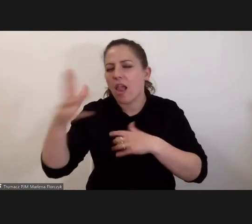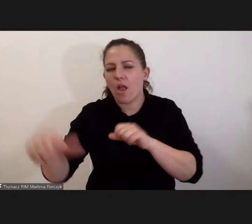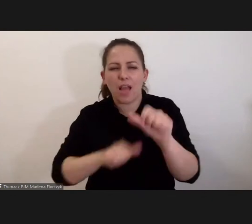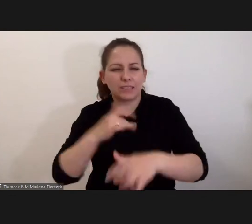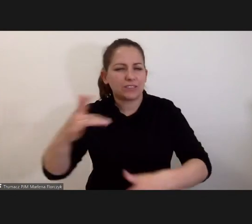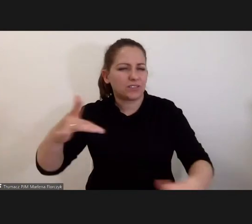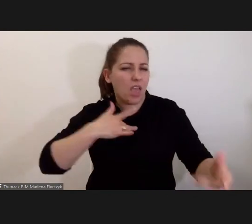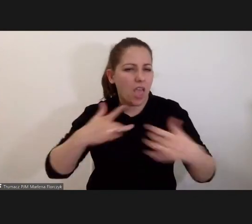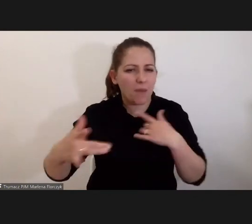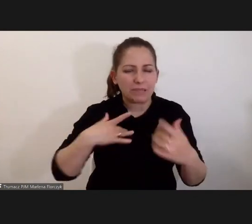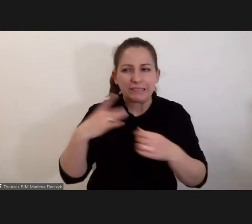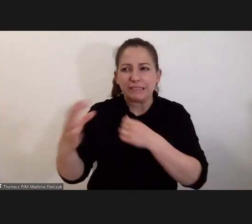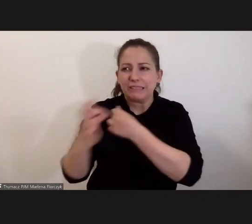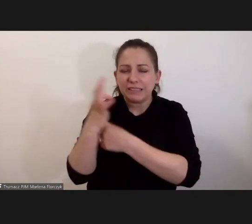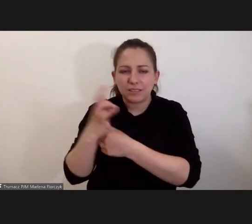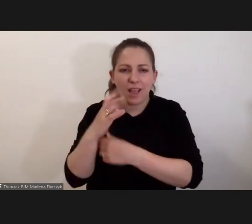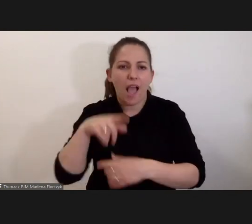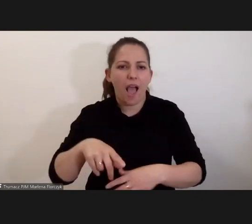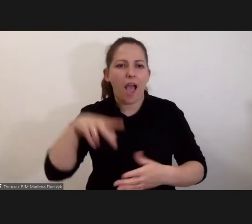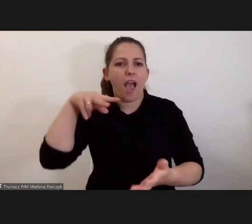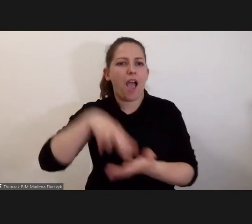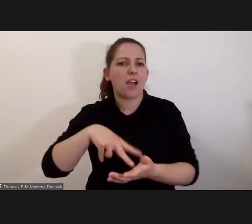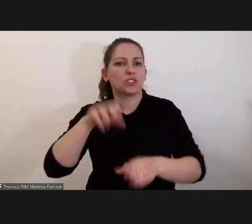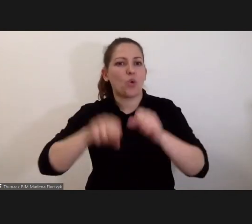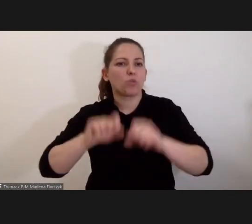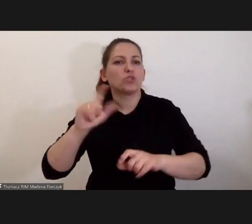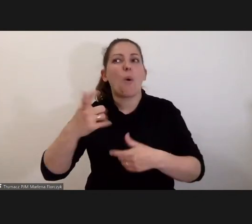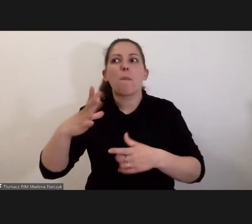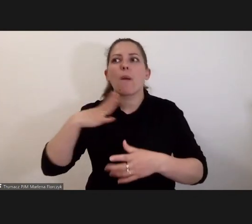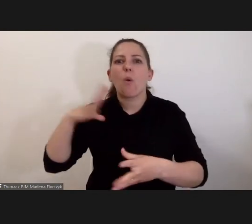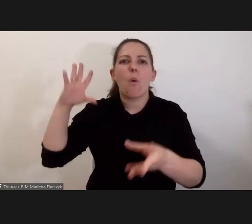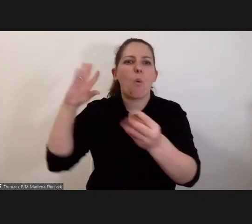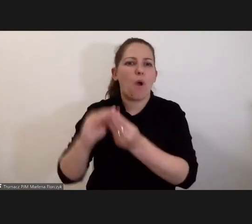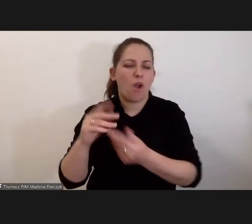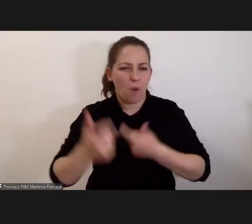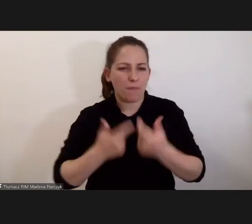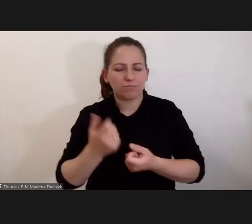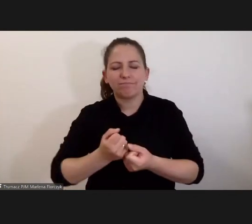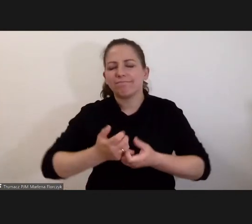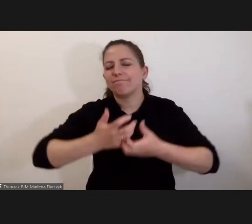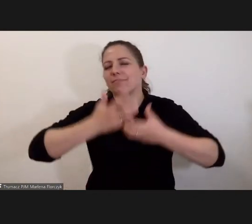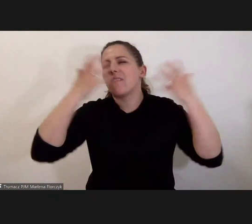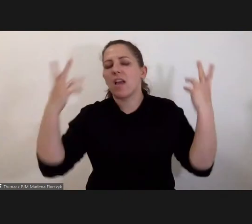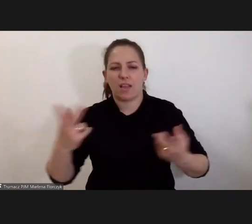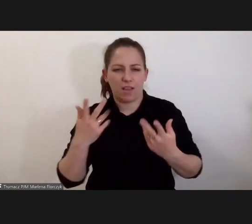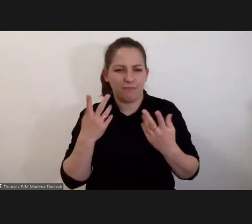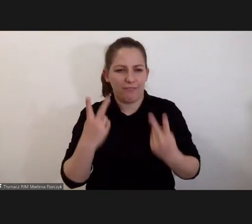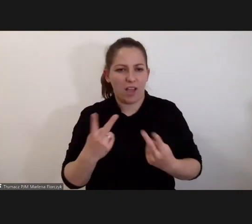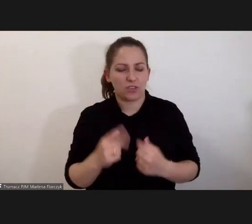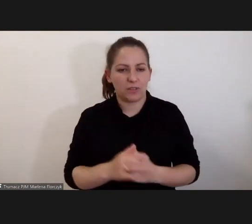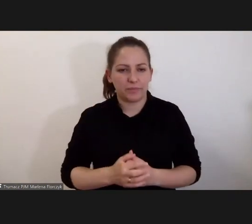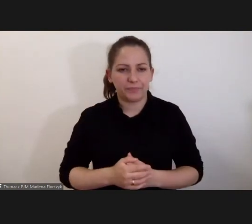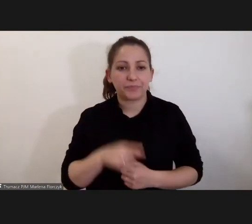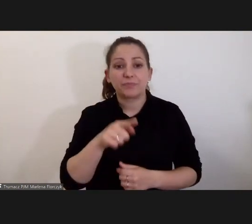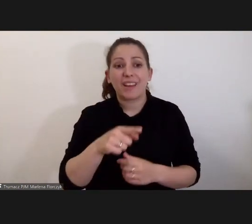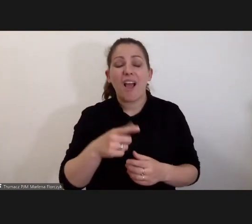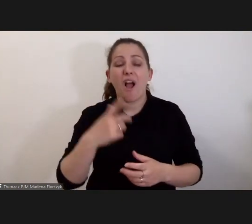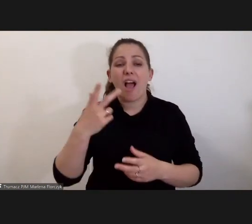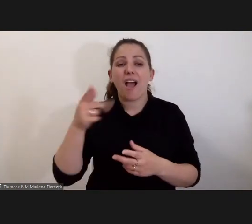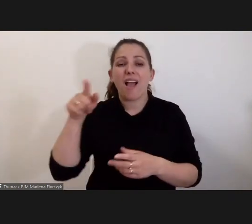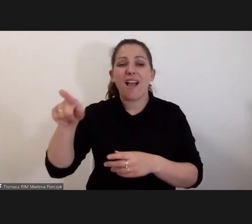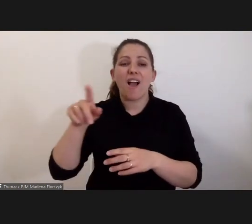cierpienia, stają przed sądem, odpowiadając za to, co zrobili. To jest wielka wartość. To jest wielka wartość. Więc te ofiary